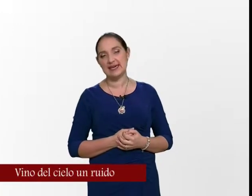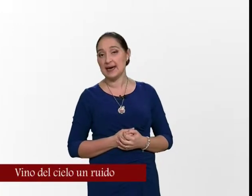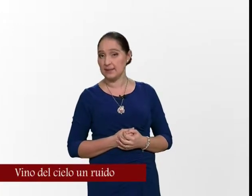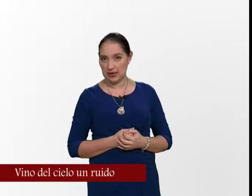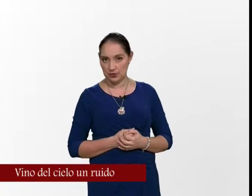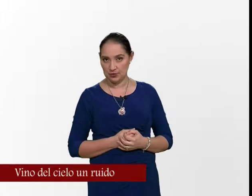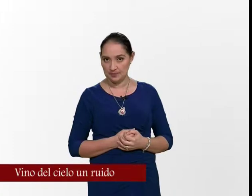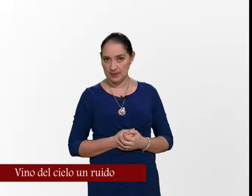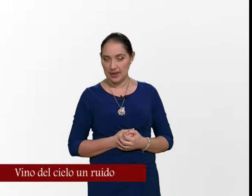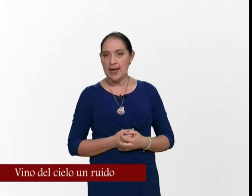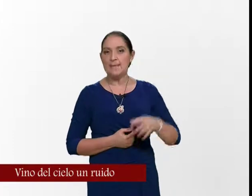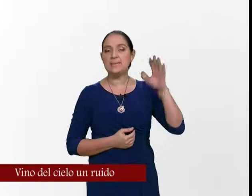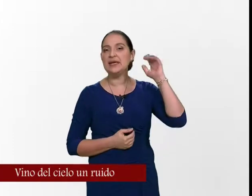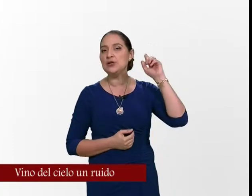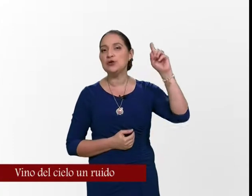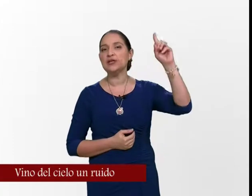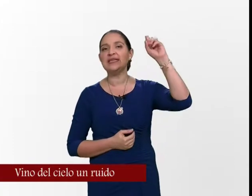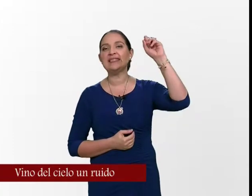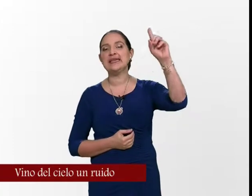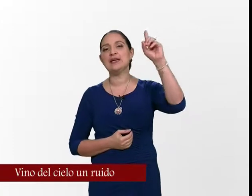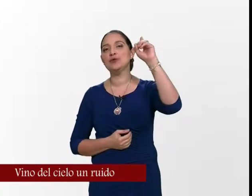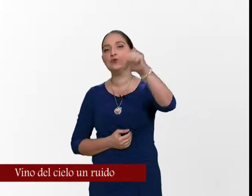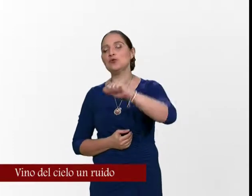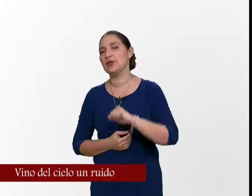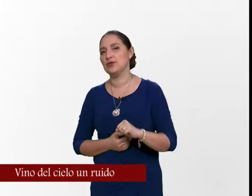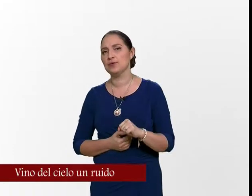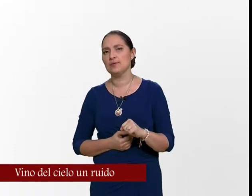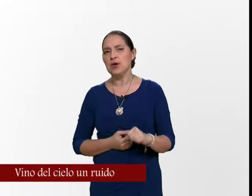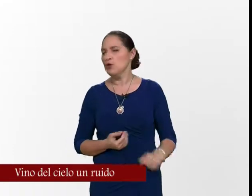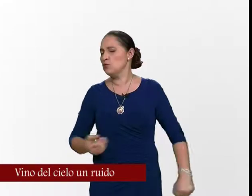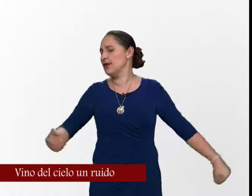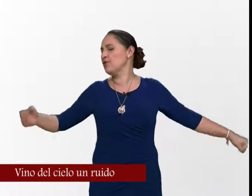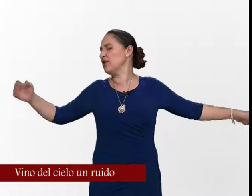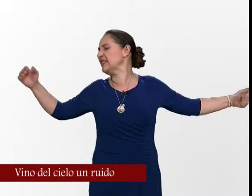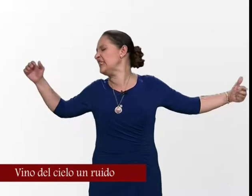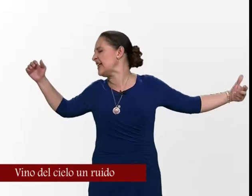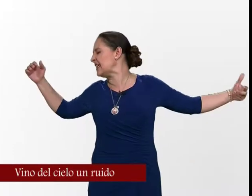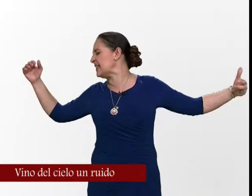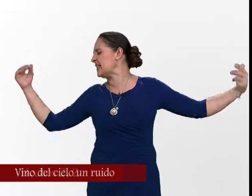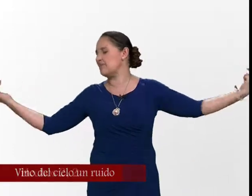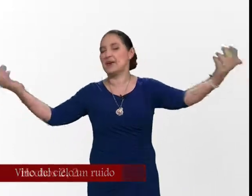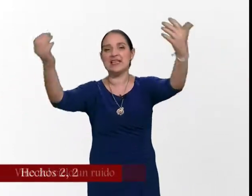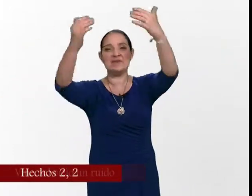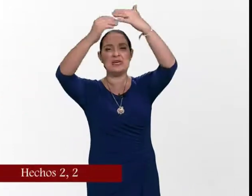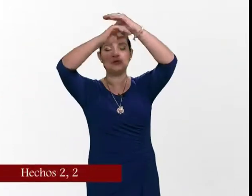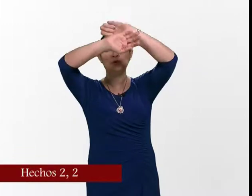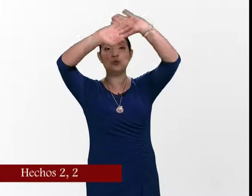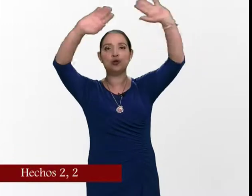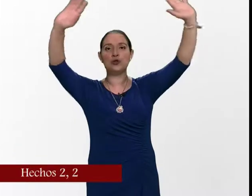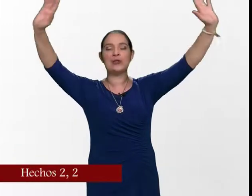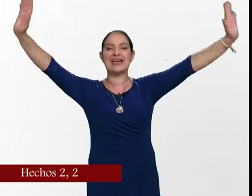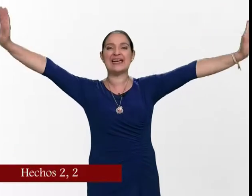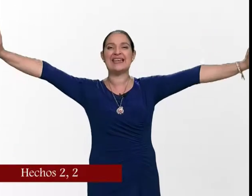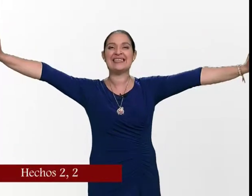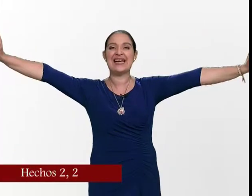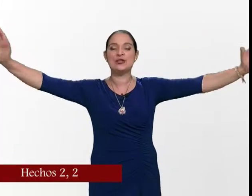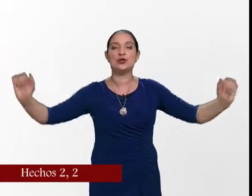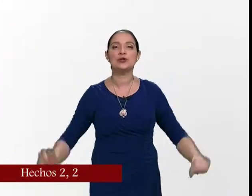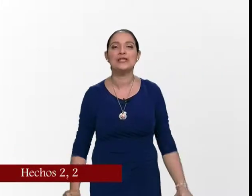camino vino del cielo un ruido una violenta ráfaga de viento inundó toda la casa donde